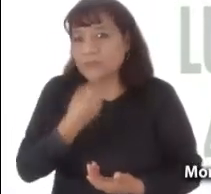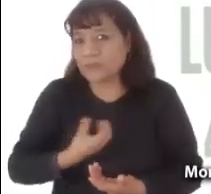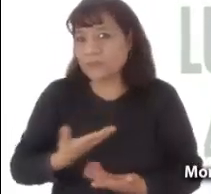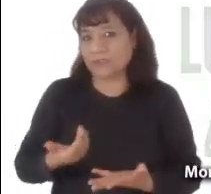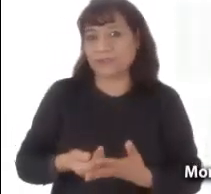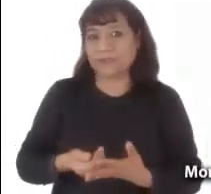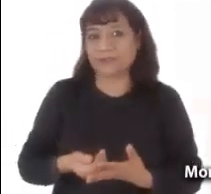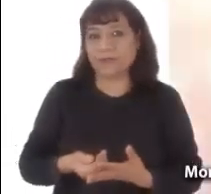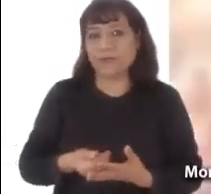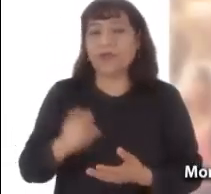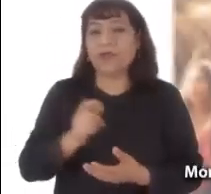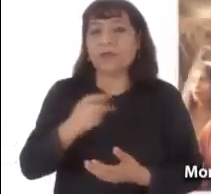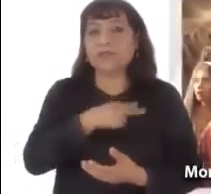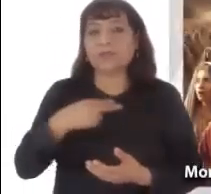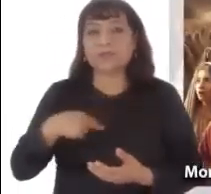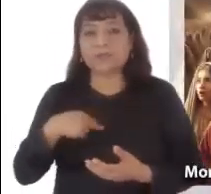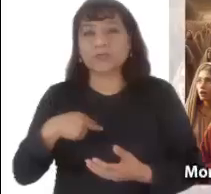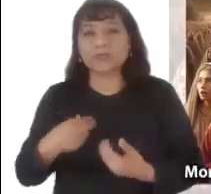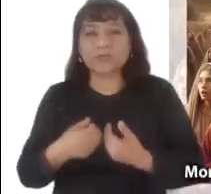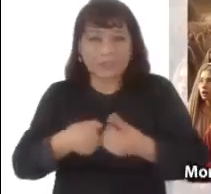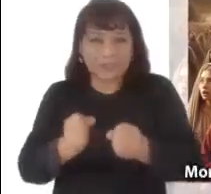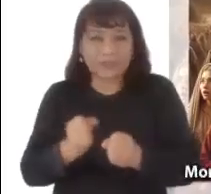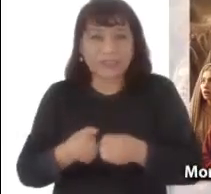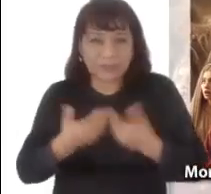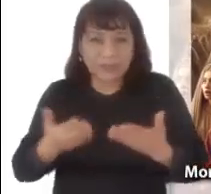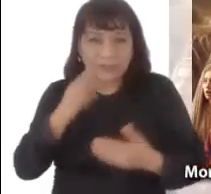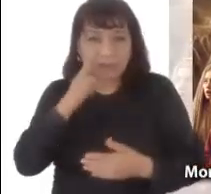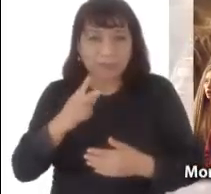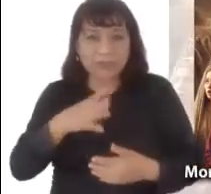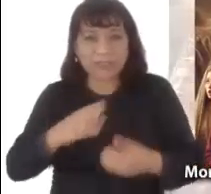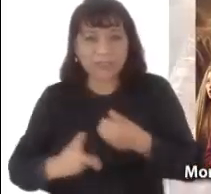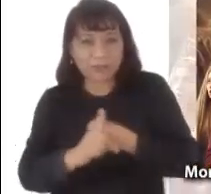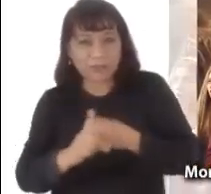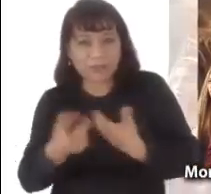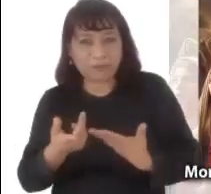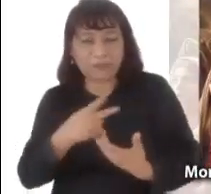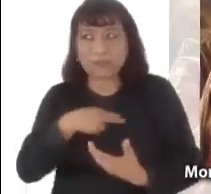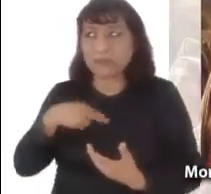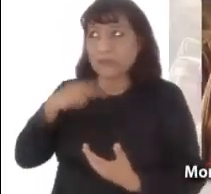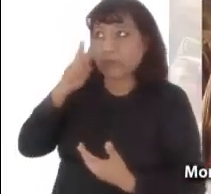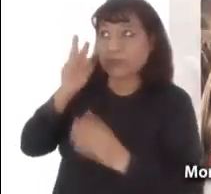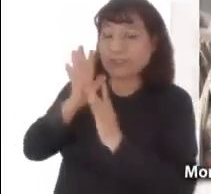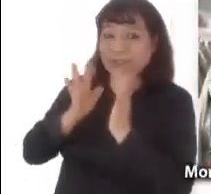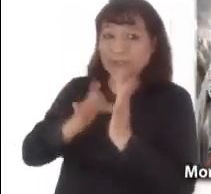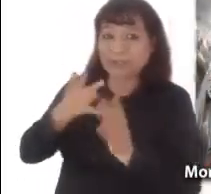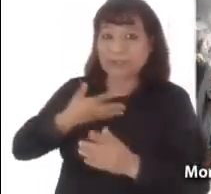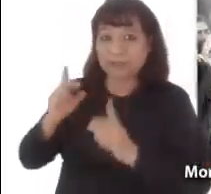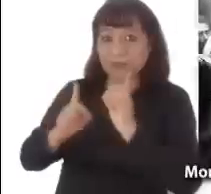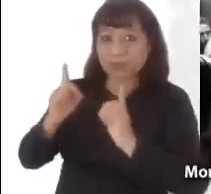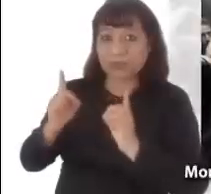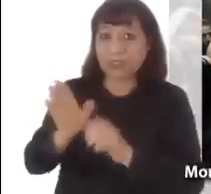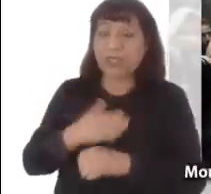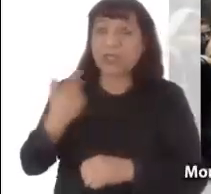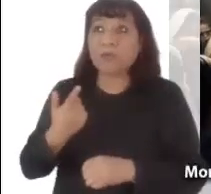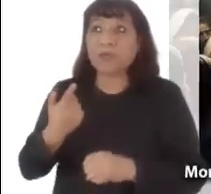sucede diariamente en los ambientes donde nos movemos? ¿Dudamos de Jesús tan solo porque nos